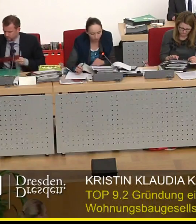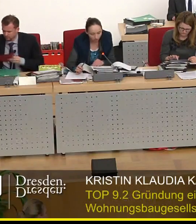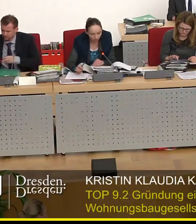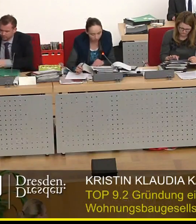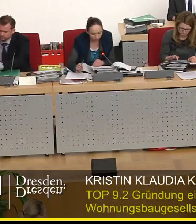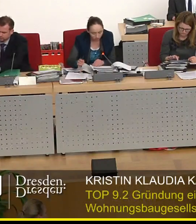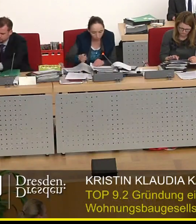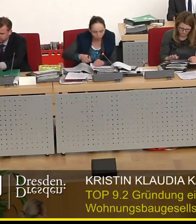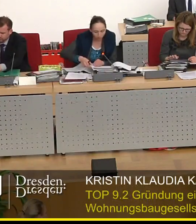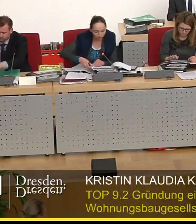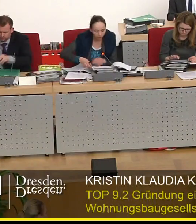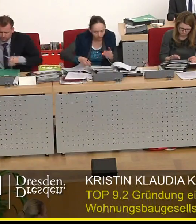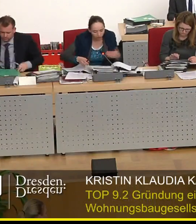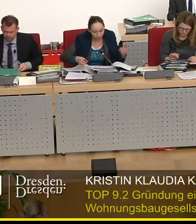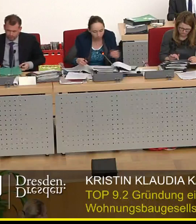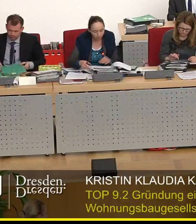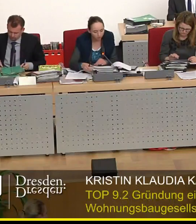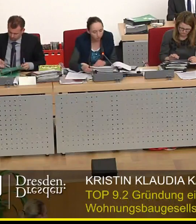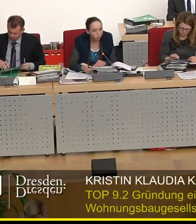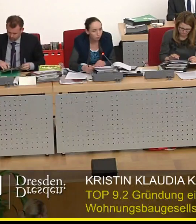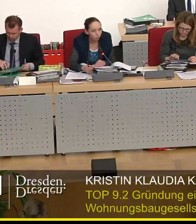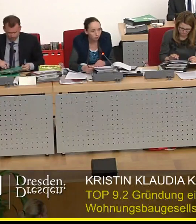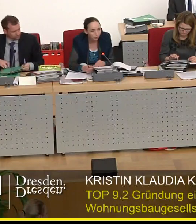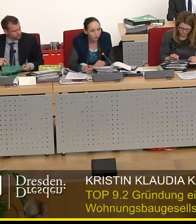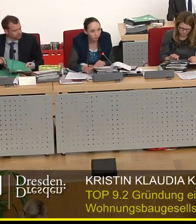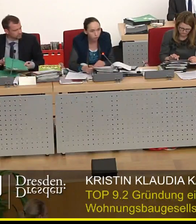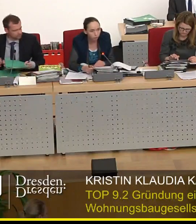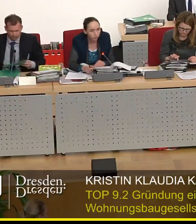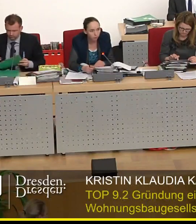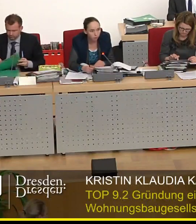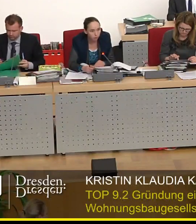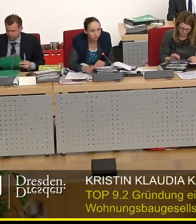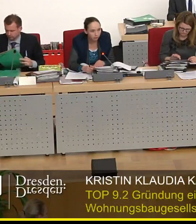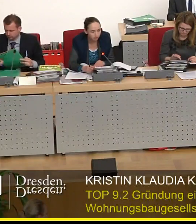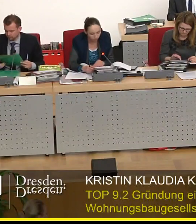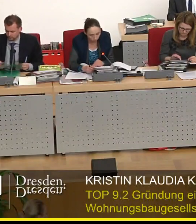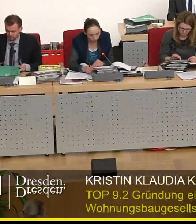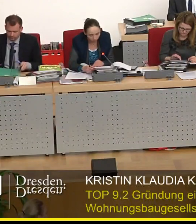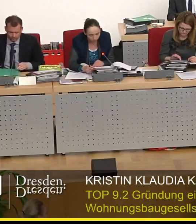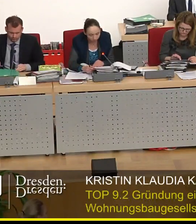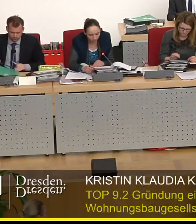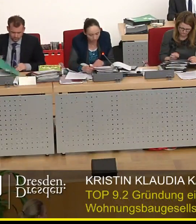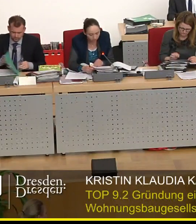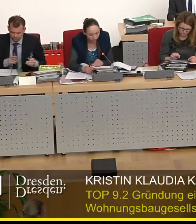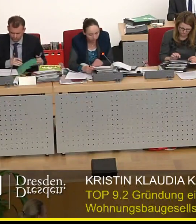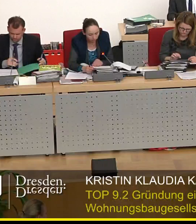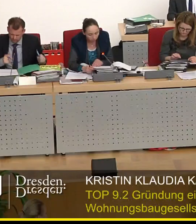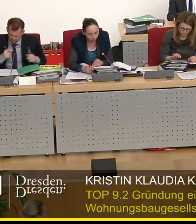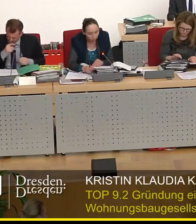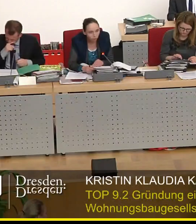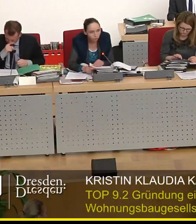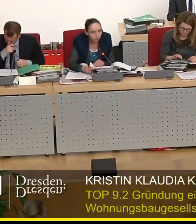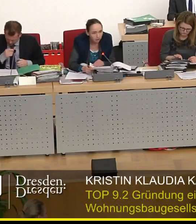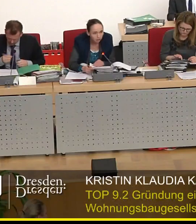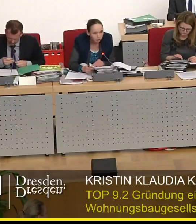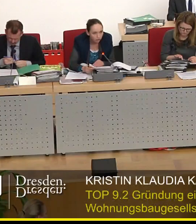und GmbH vorgelegt werden, aber eben auch die Gründung eines Wohnungsbauunternehmens als Vorlage auf den Weg gebracht werden.